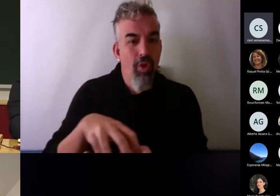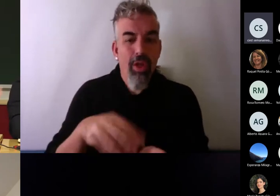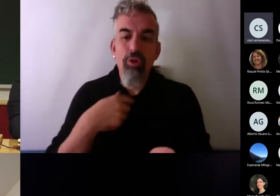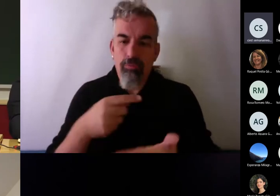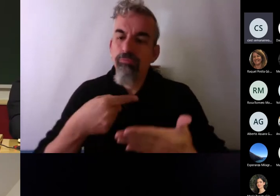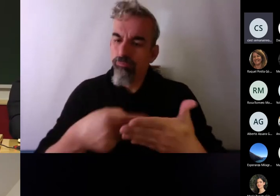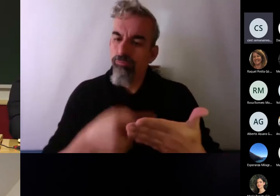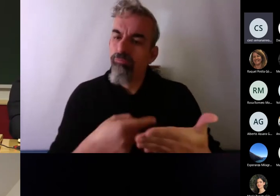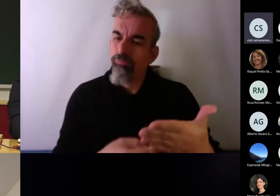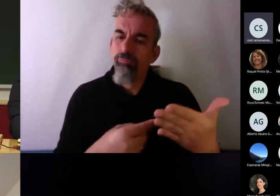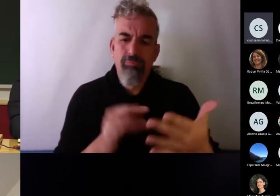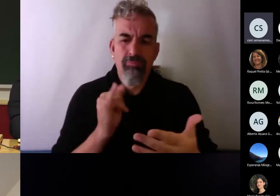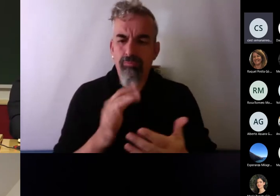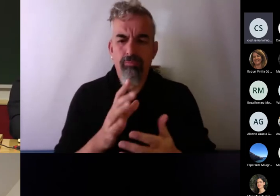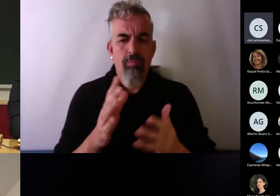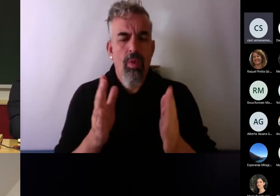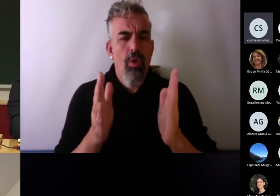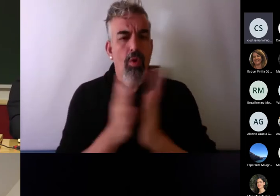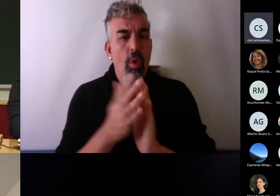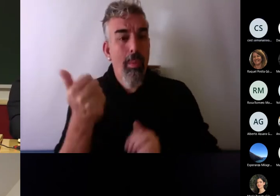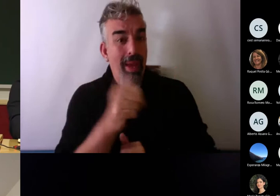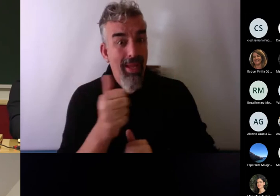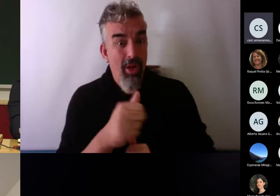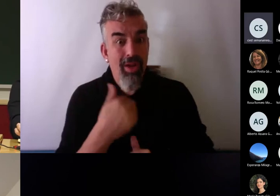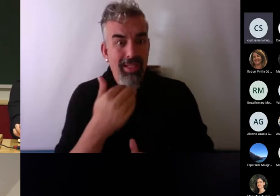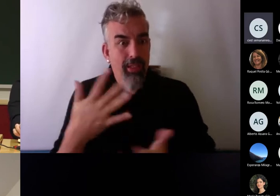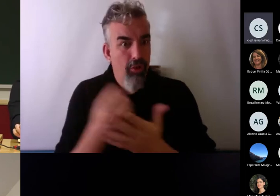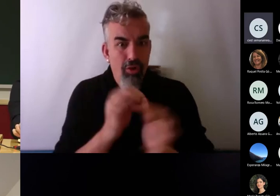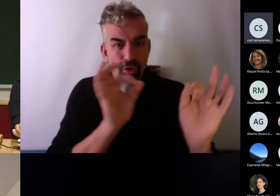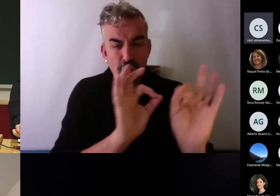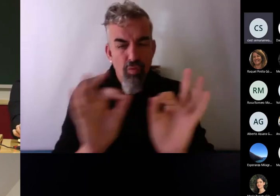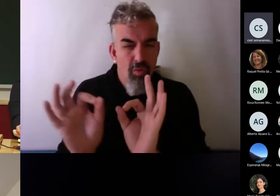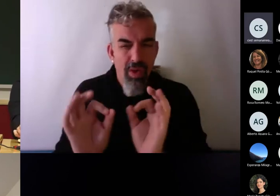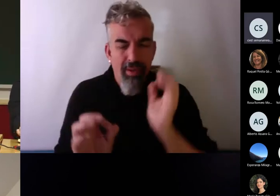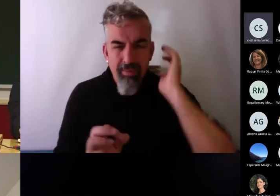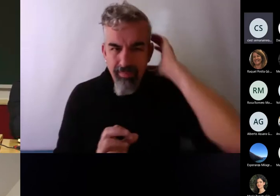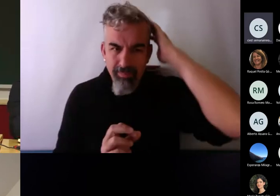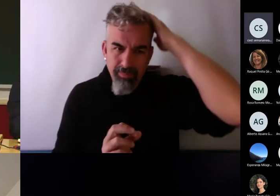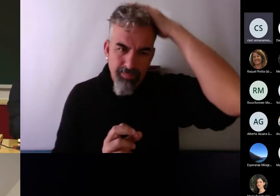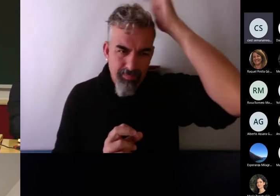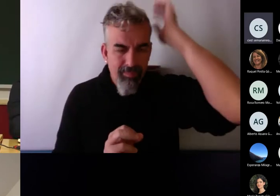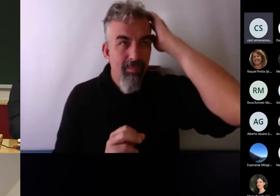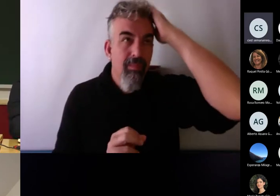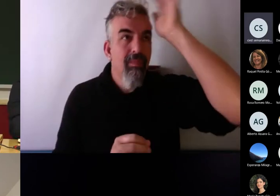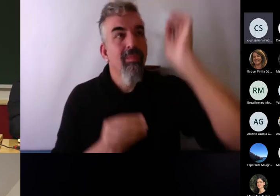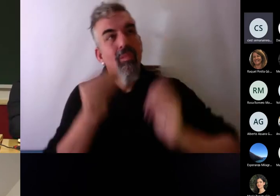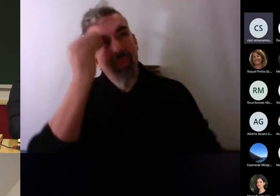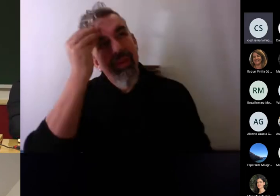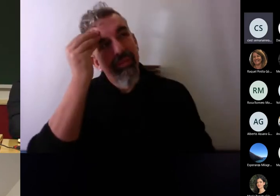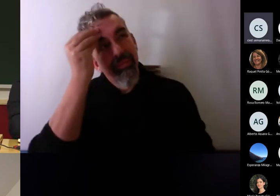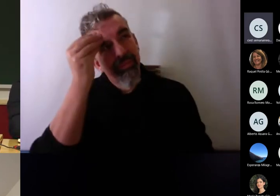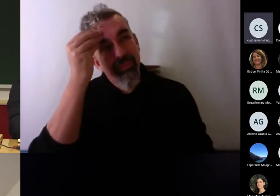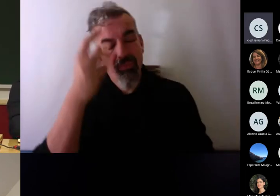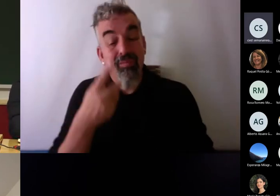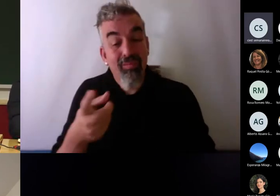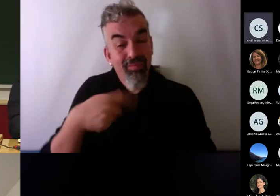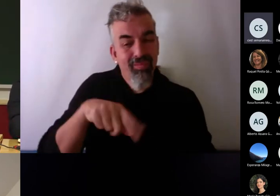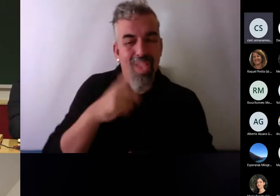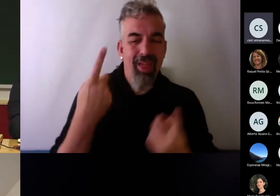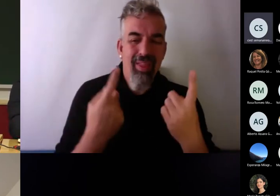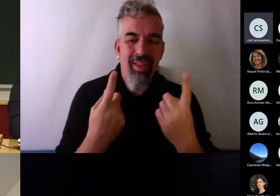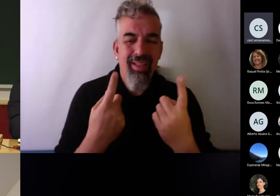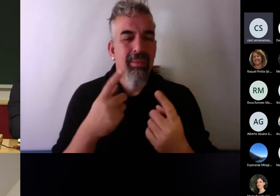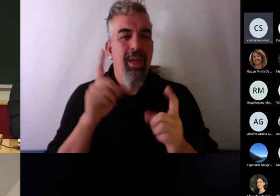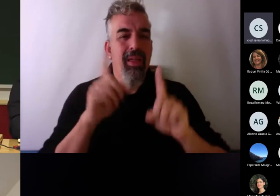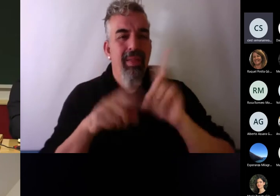igual que casi todos los compañeros. Porque creo que necesitamos, para cada momento o cada